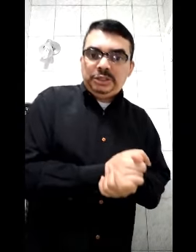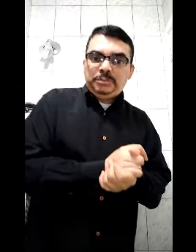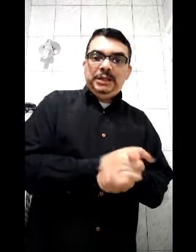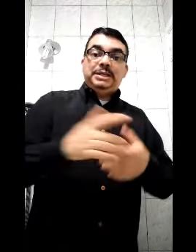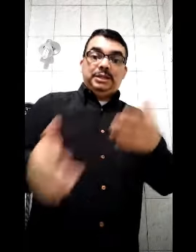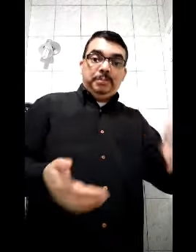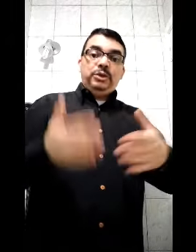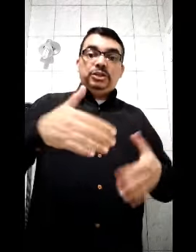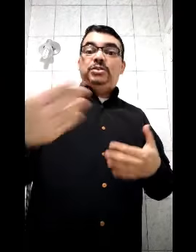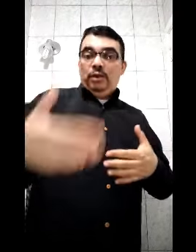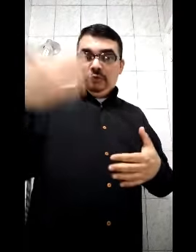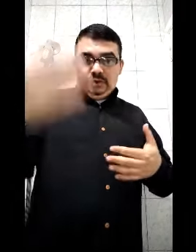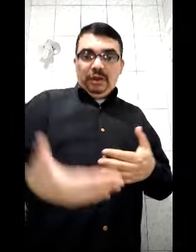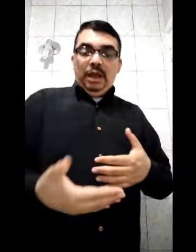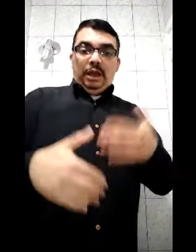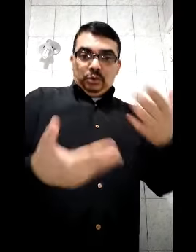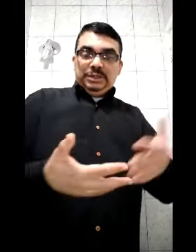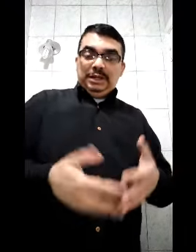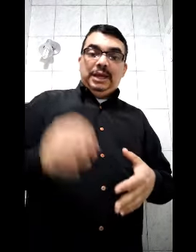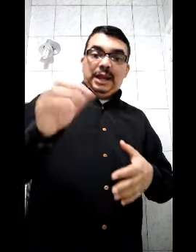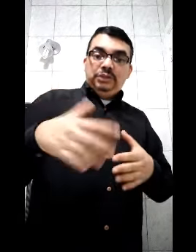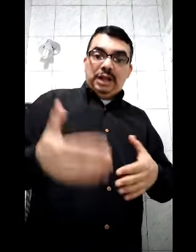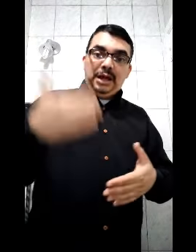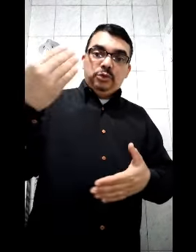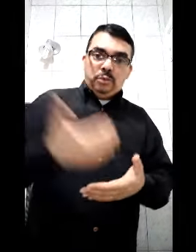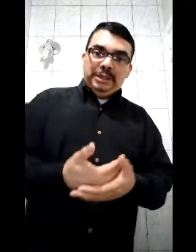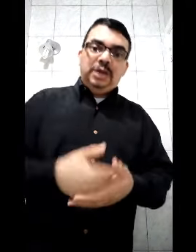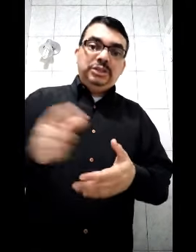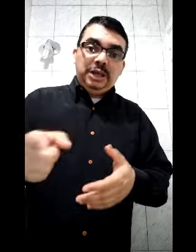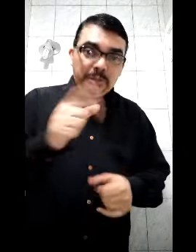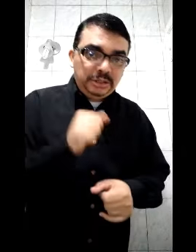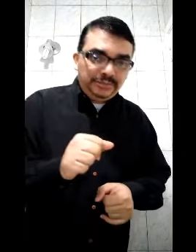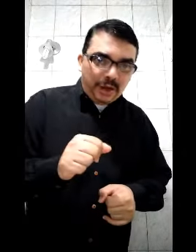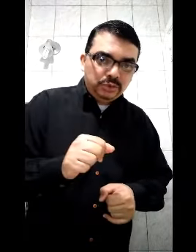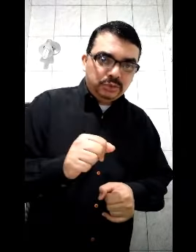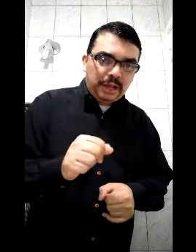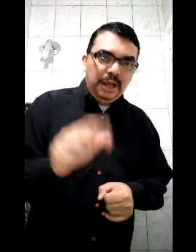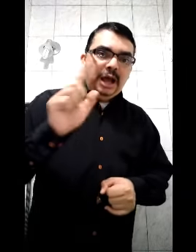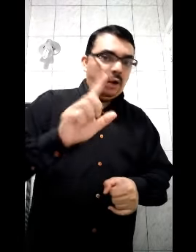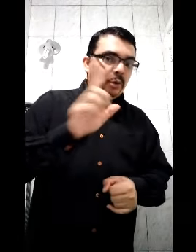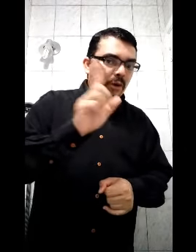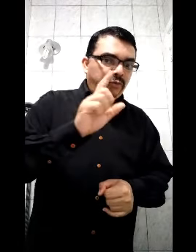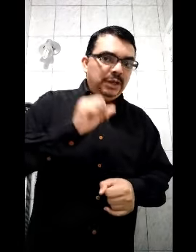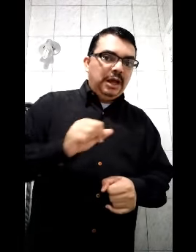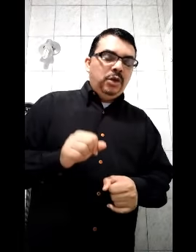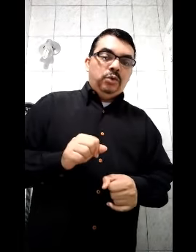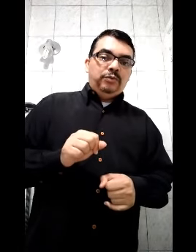criança e esperança. Até porque já vi coisa na internet lá, documentários, que realmente é falso, tá? A Globo não fica com